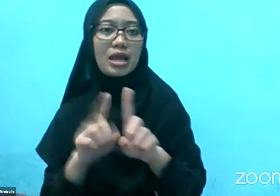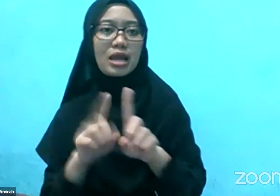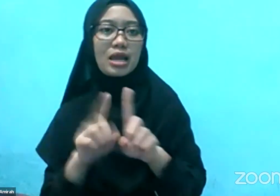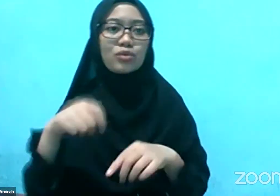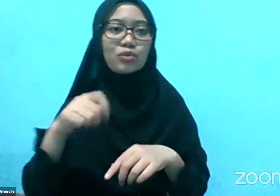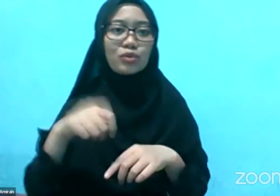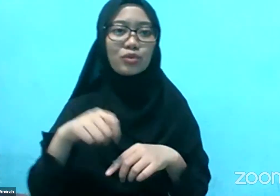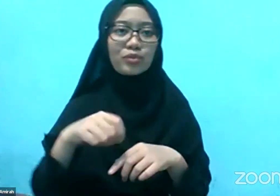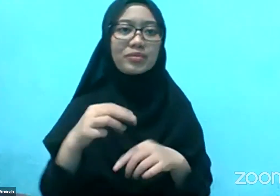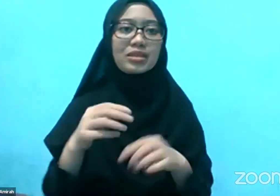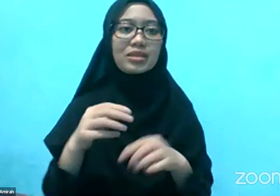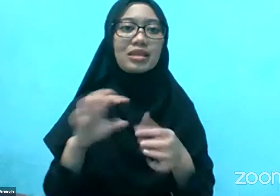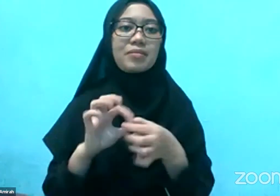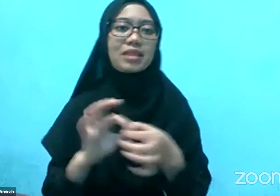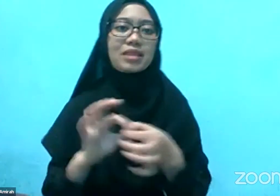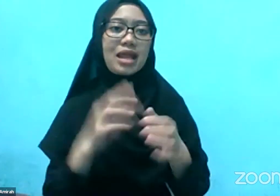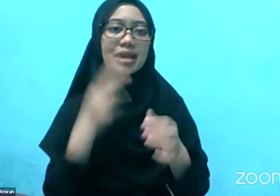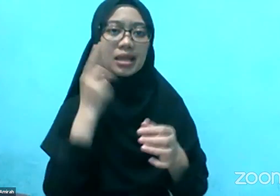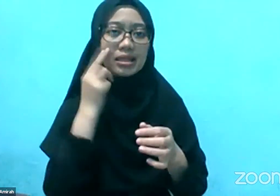Dan banyak lagi